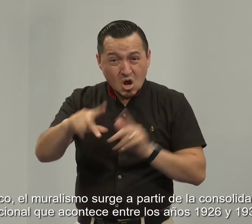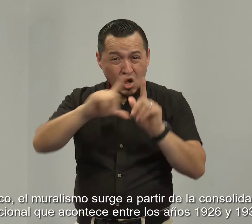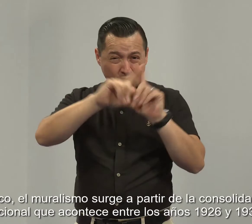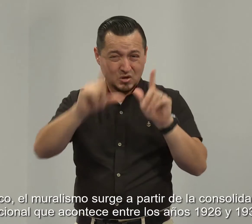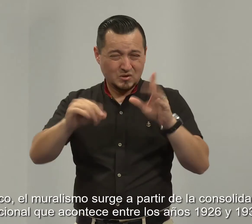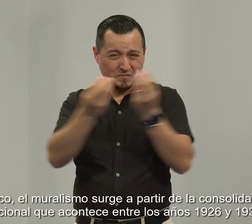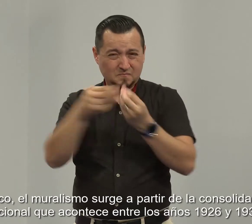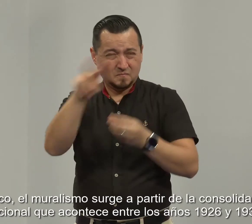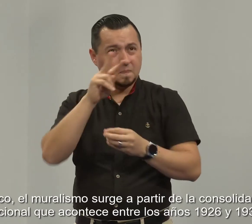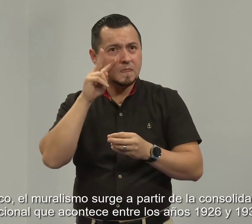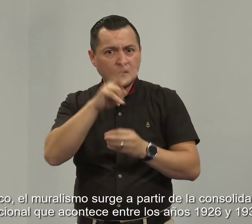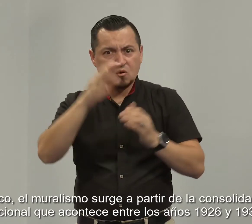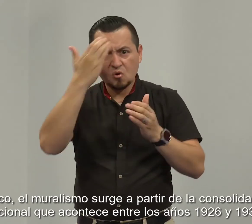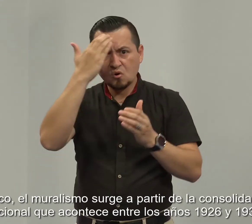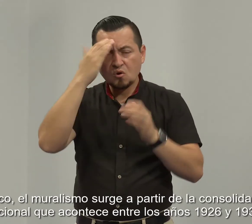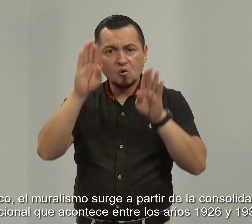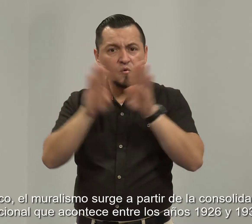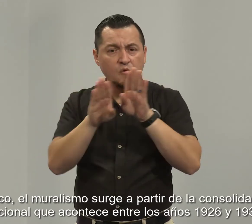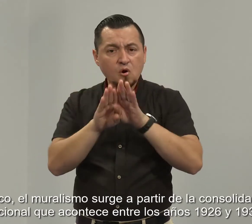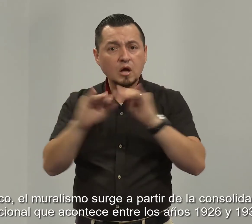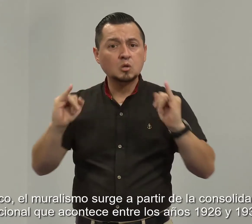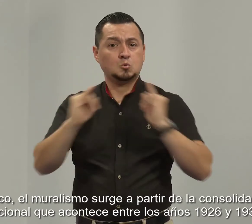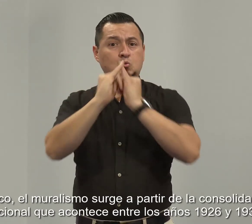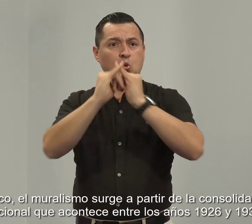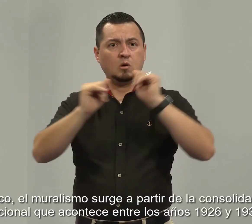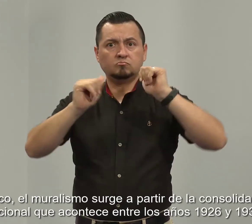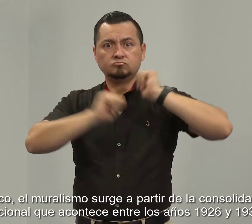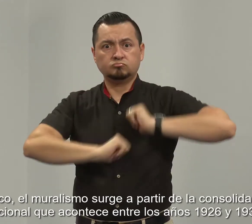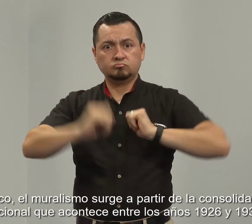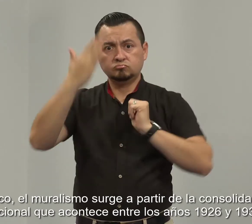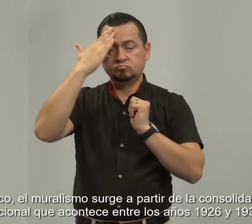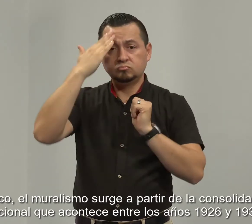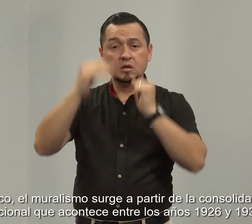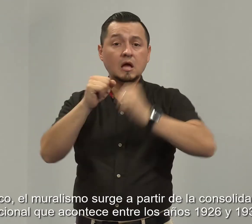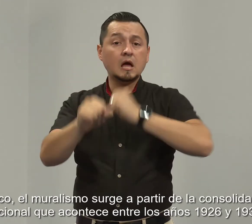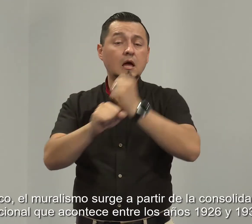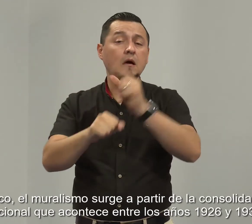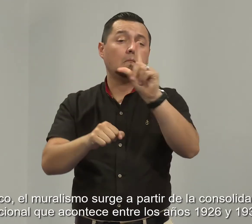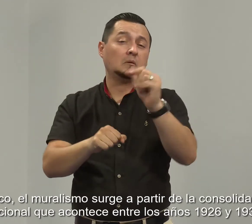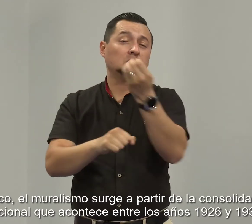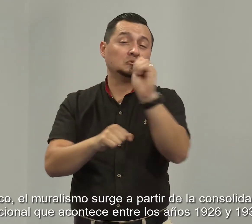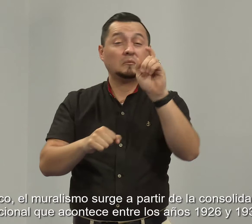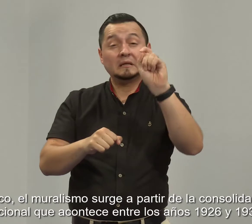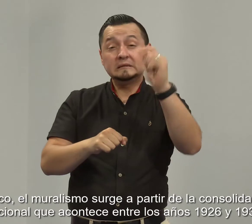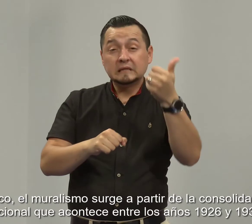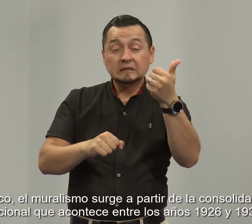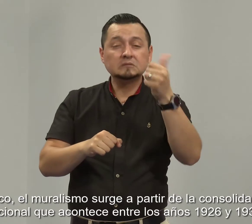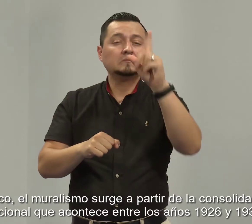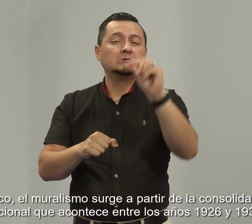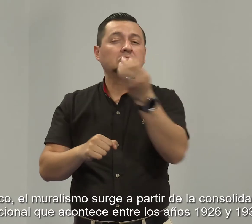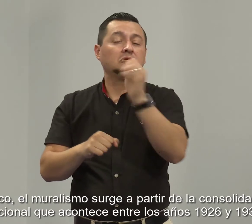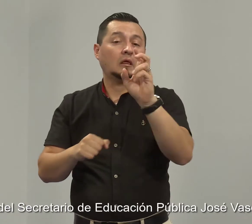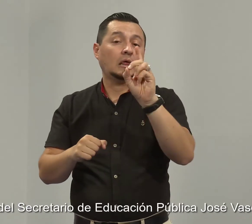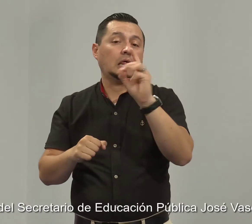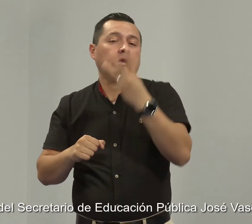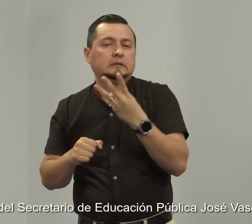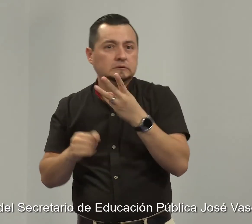surge a partir de la consolidación institucional que acontece en los años 1926 y 1933, por órdenes del